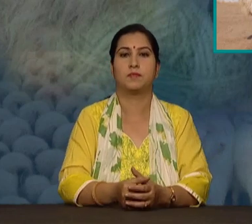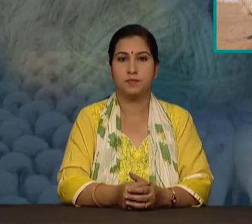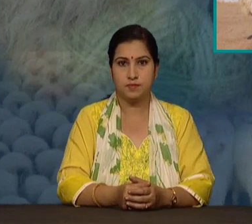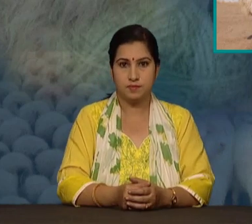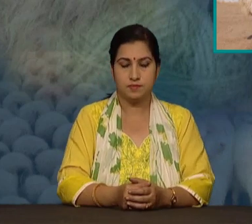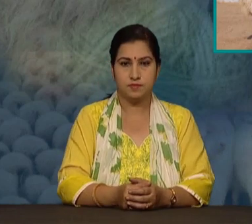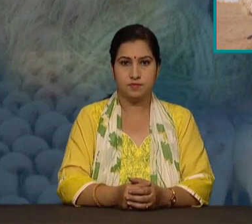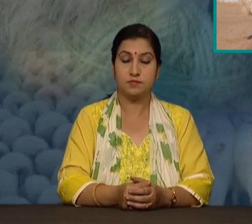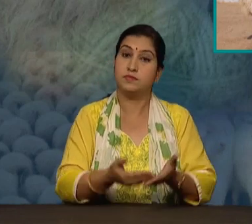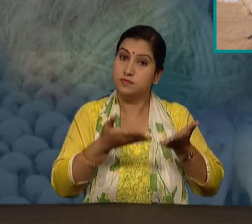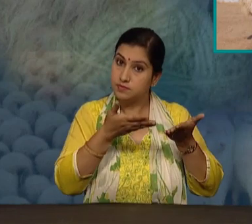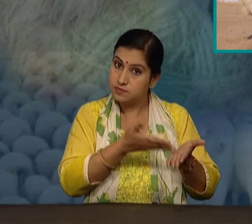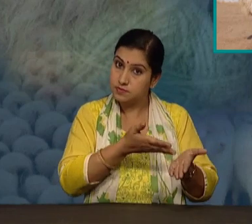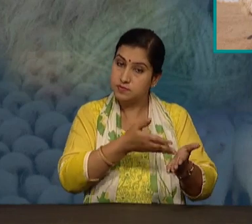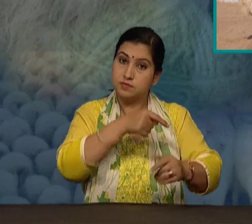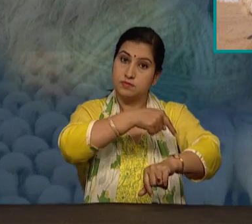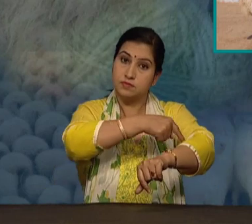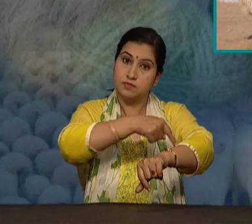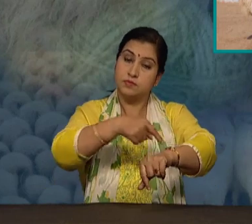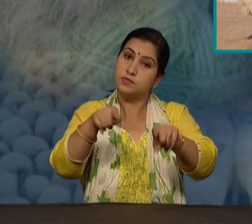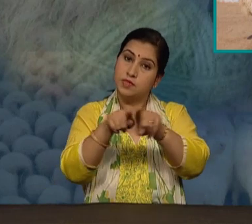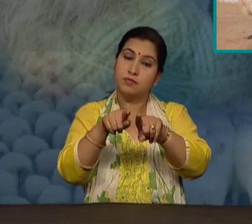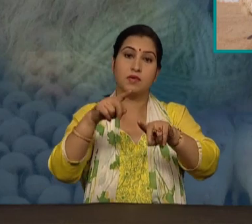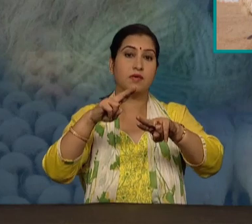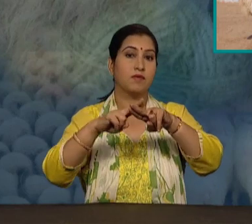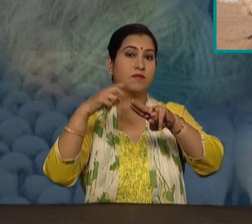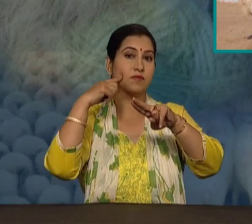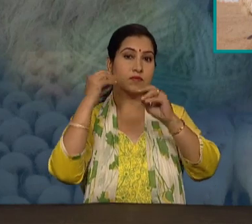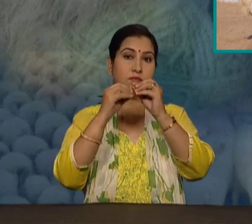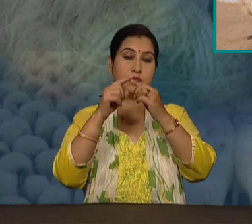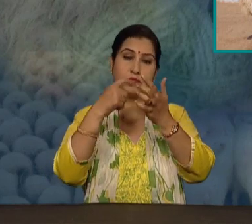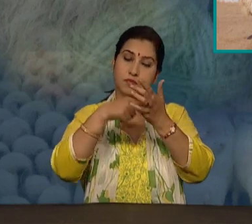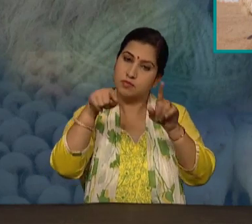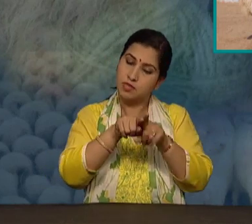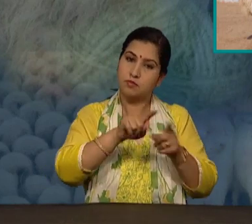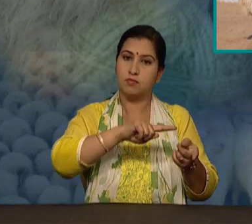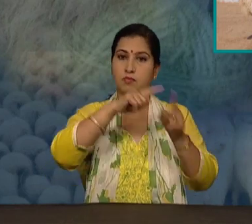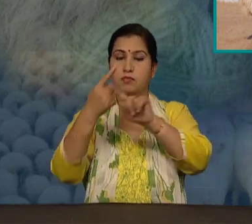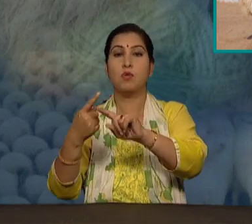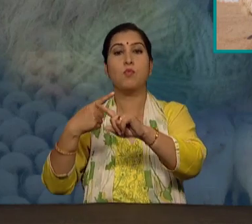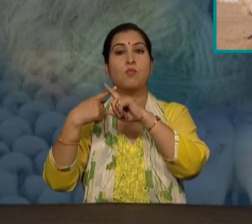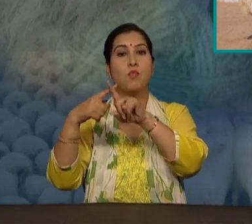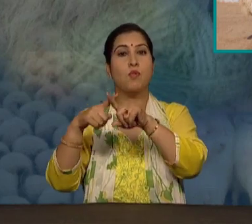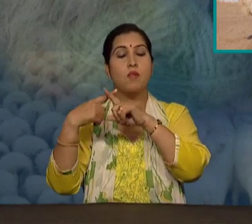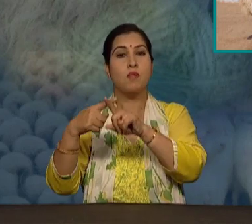यही तंतु रूपी बालों से उन बनाने के लिए रेशा प्राप्ट किया जाता है